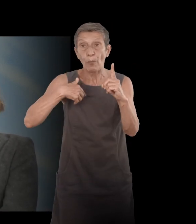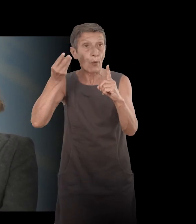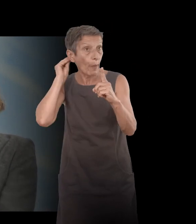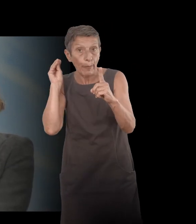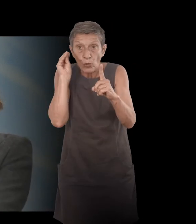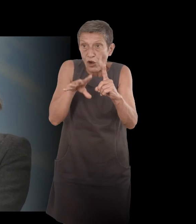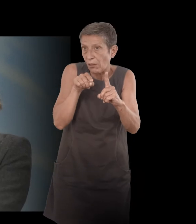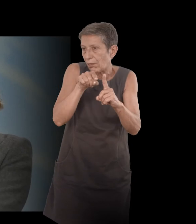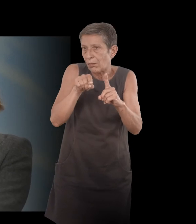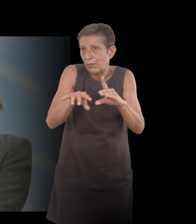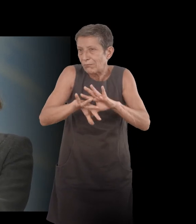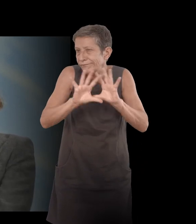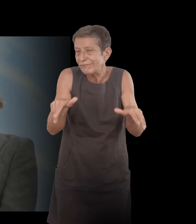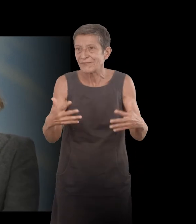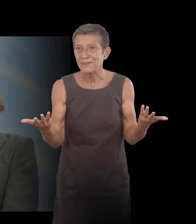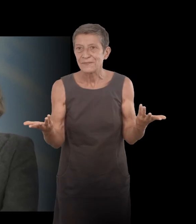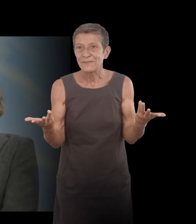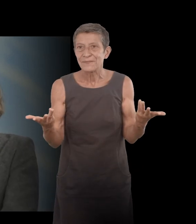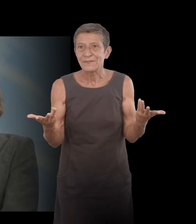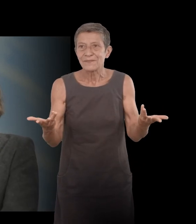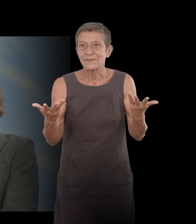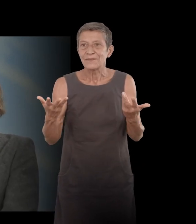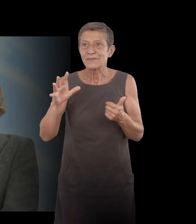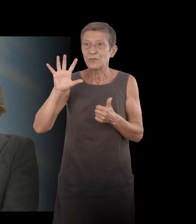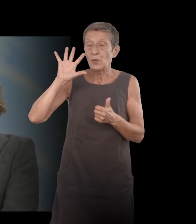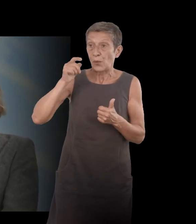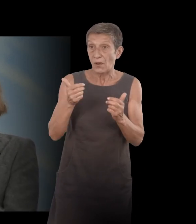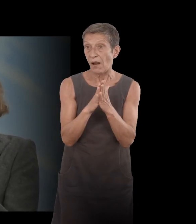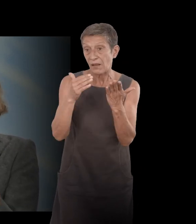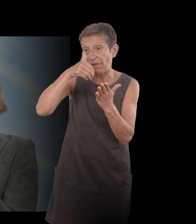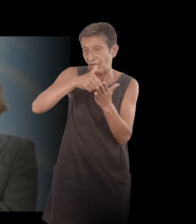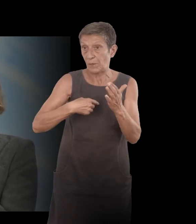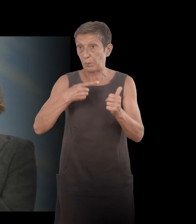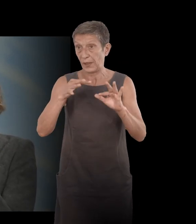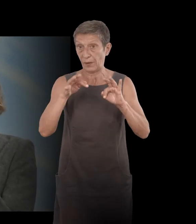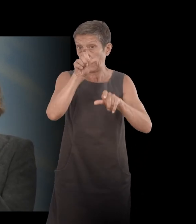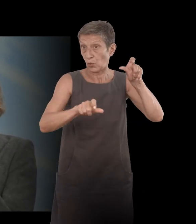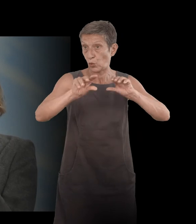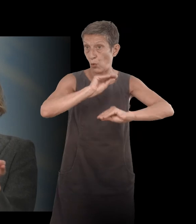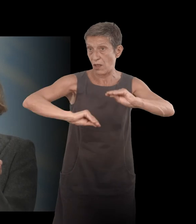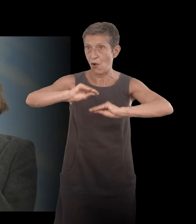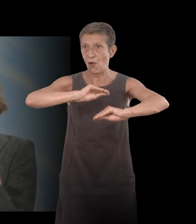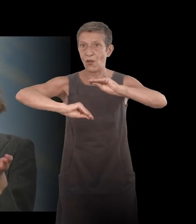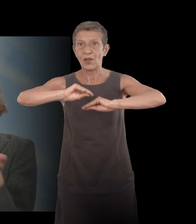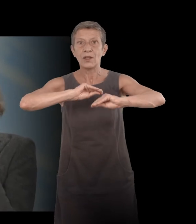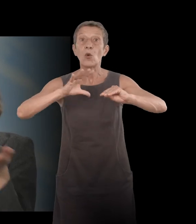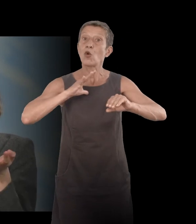que j'en parle beaucoup des soignants dans mon livre mais ils n'ont pas forcément, alors certains ont des prénoms, certains je ne'en souvenais plus donc